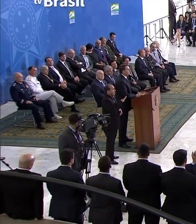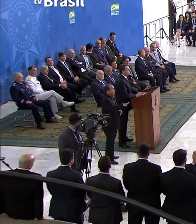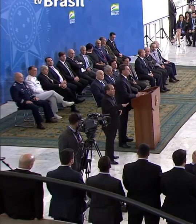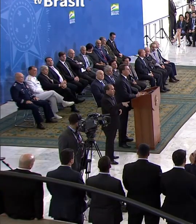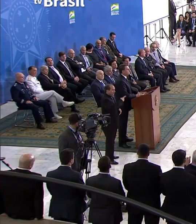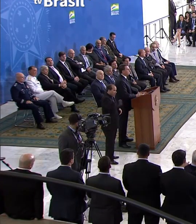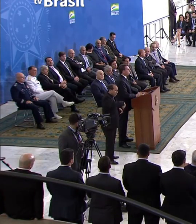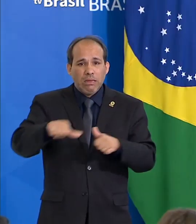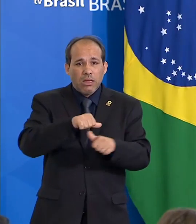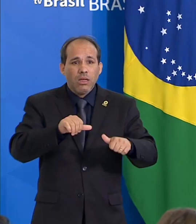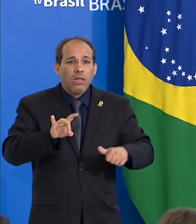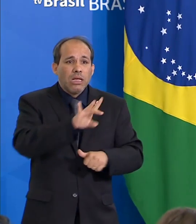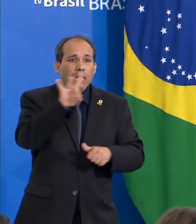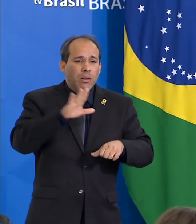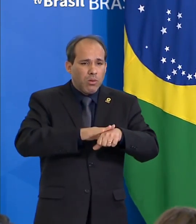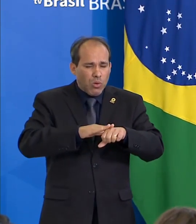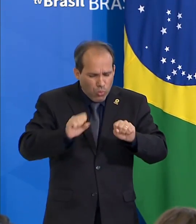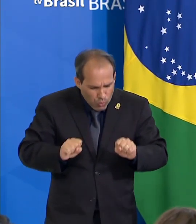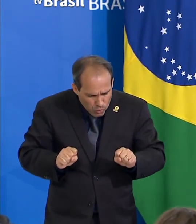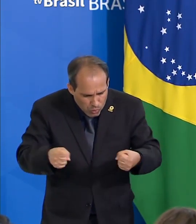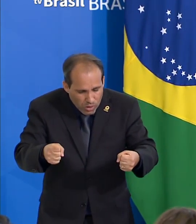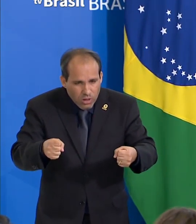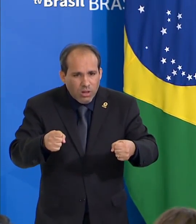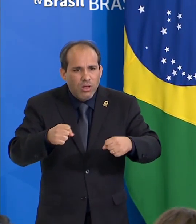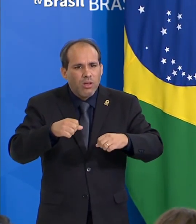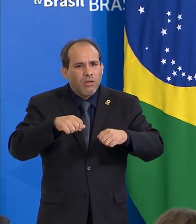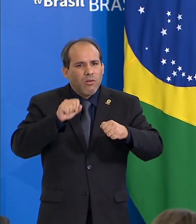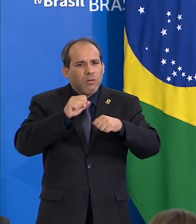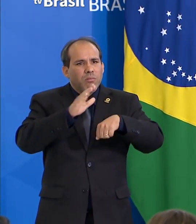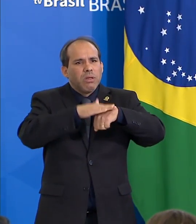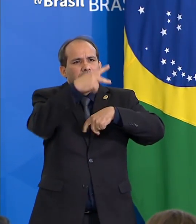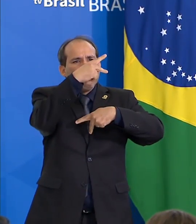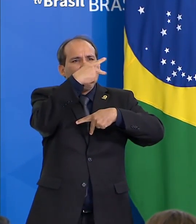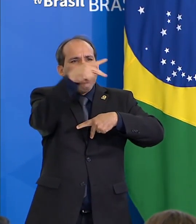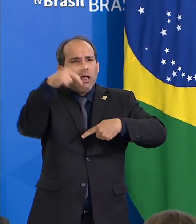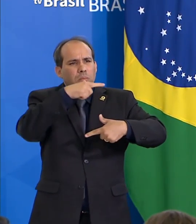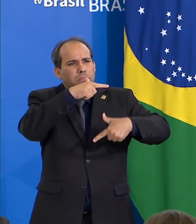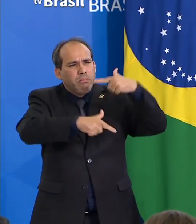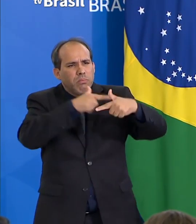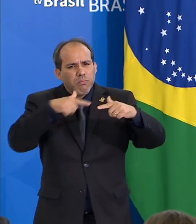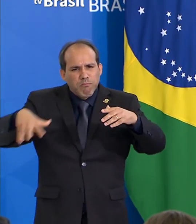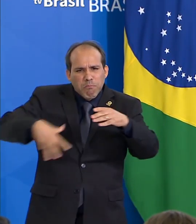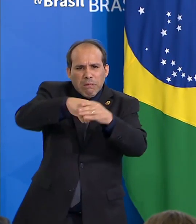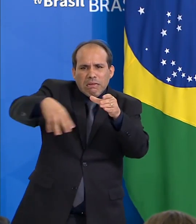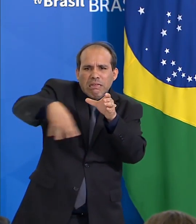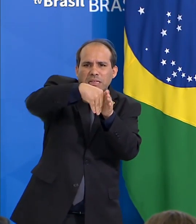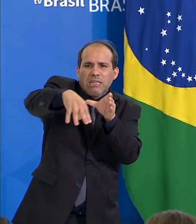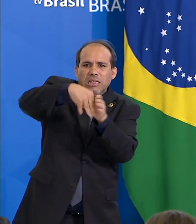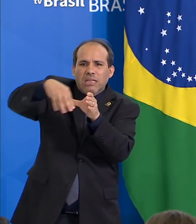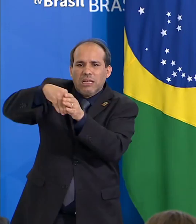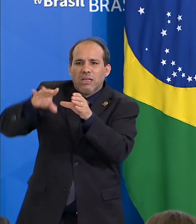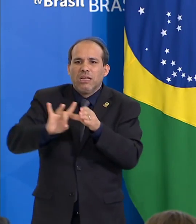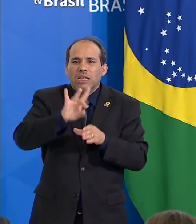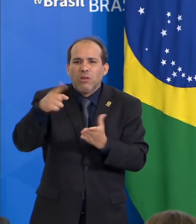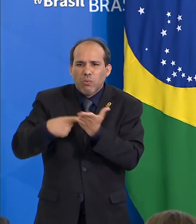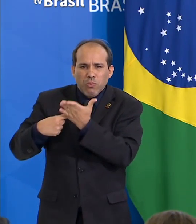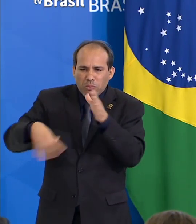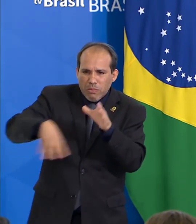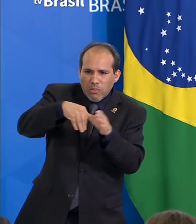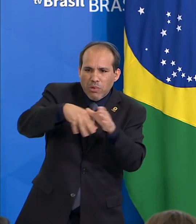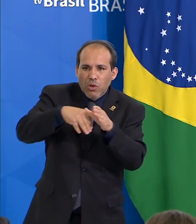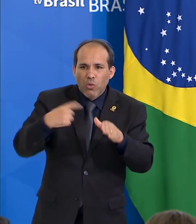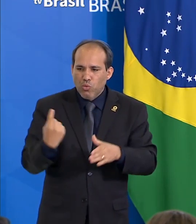todos nós fazer mais do que a sua parte, para zelar aquilo que você não pode usufruir sozinho, só pode